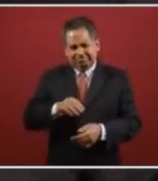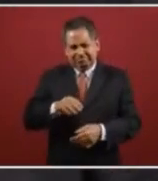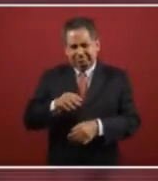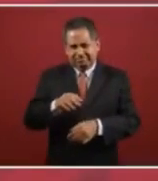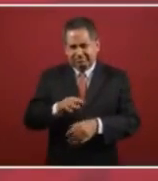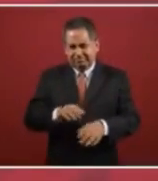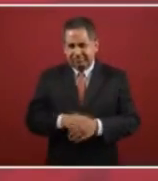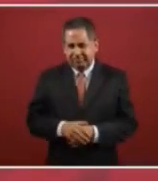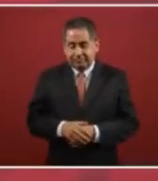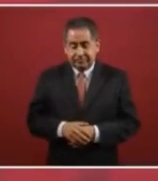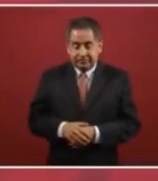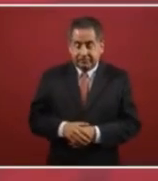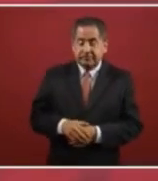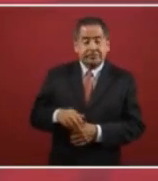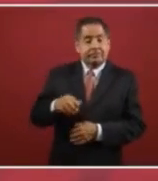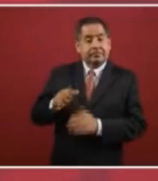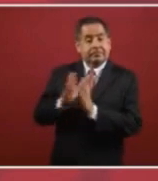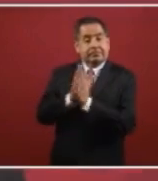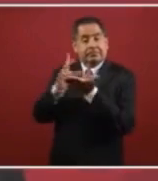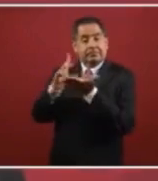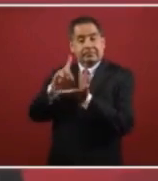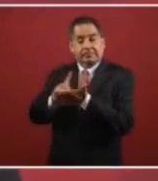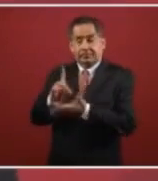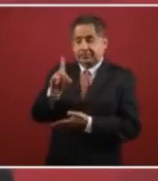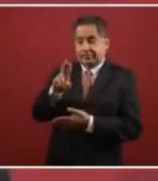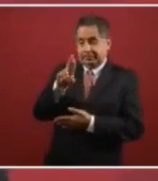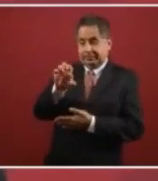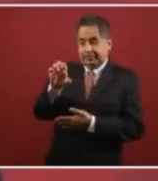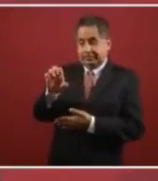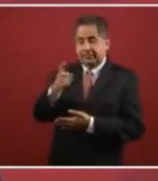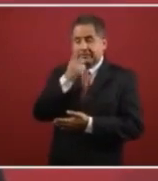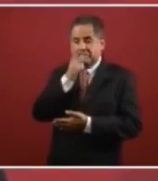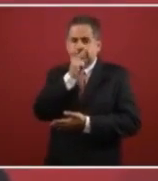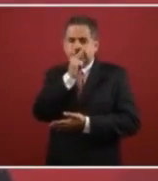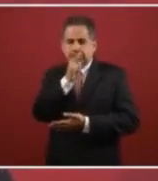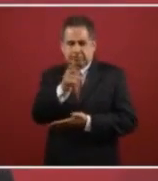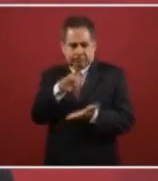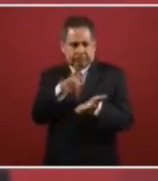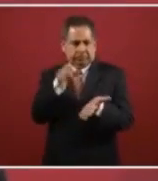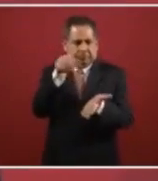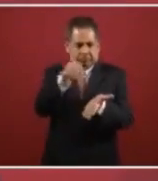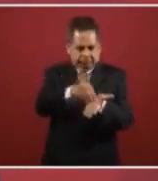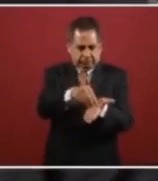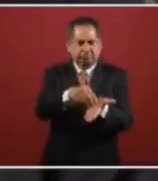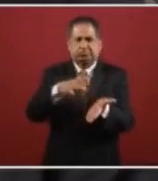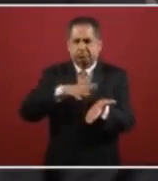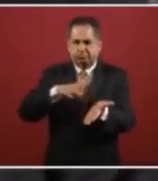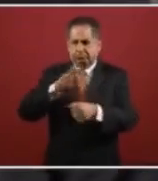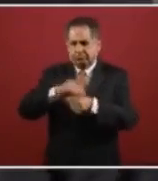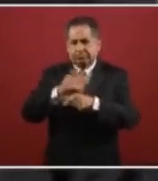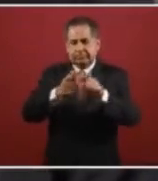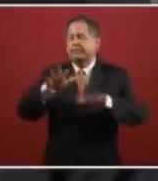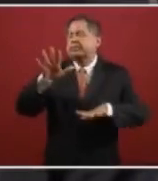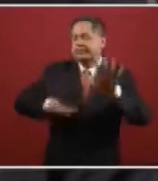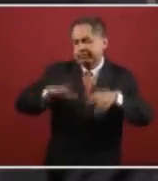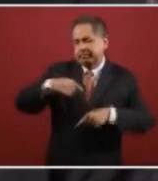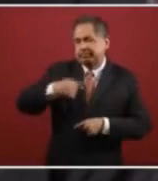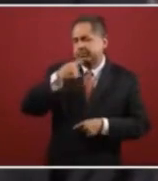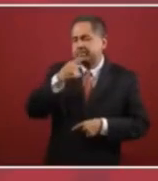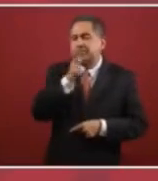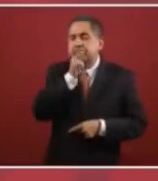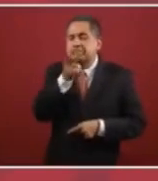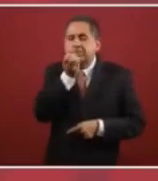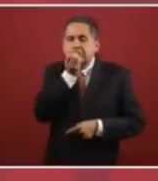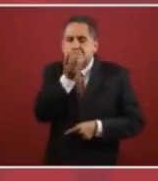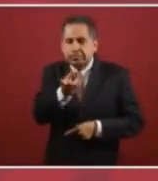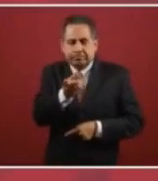por la academia de la lengua nada más que yo no lo digo así a veces pero está